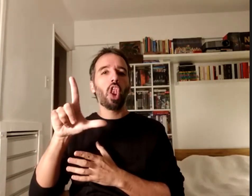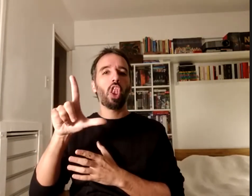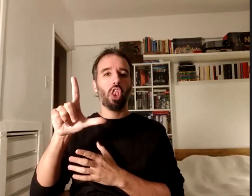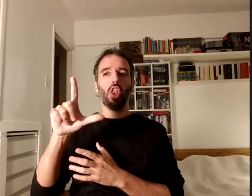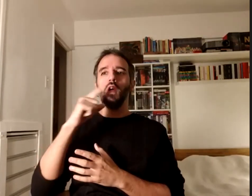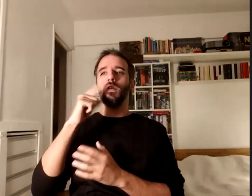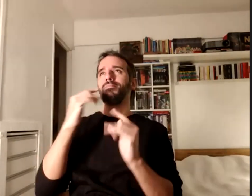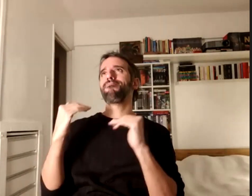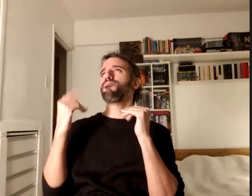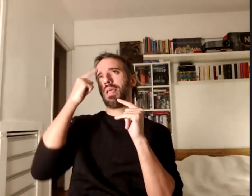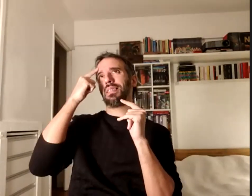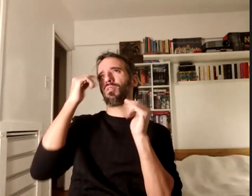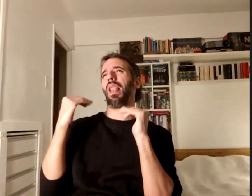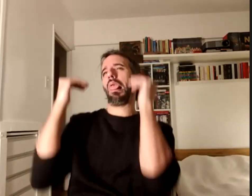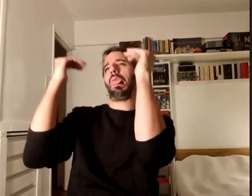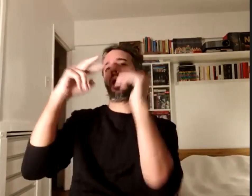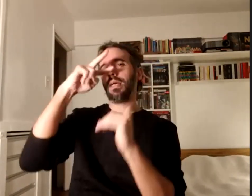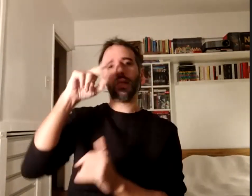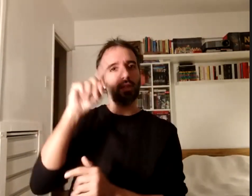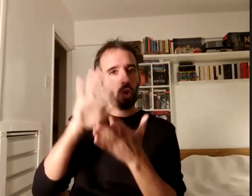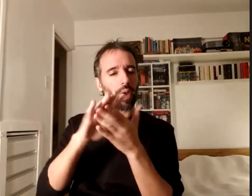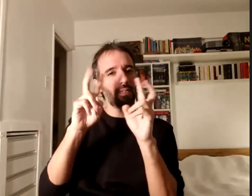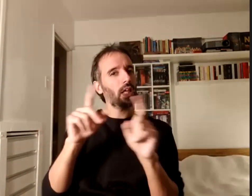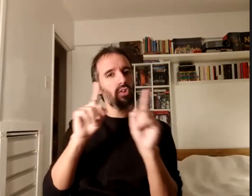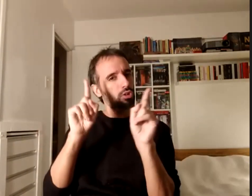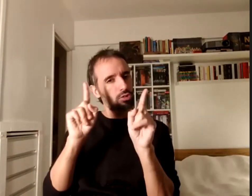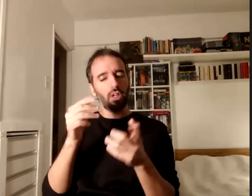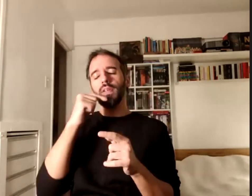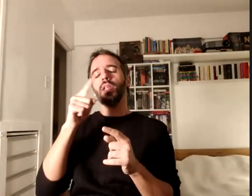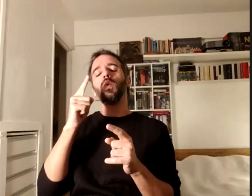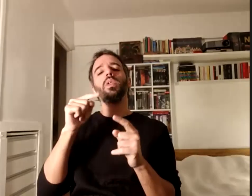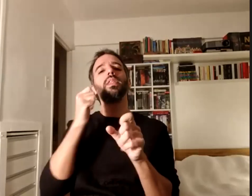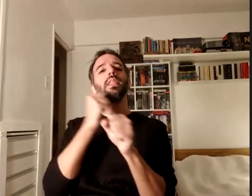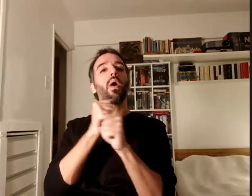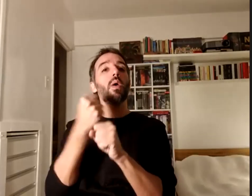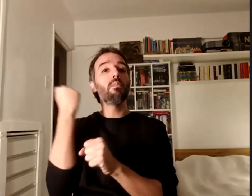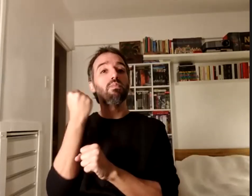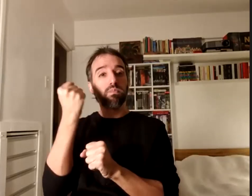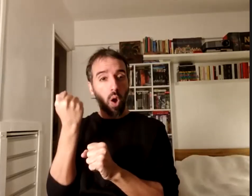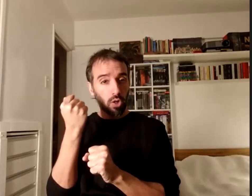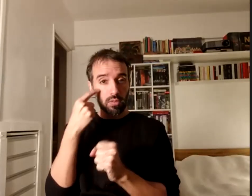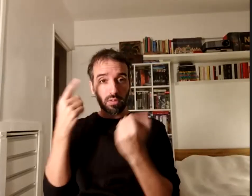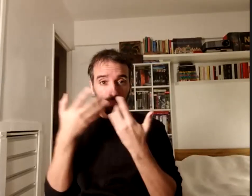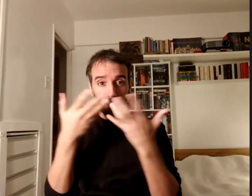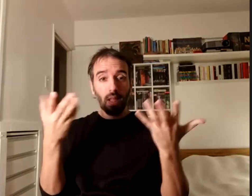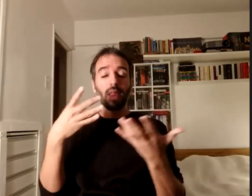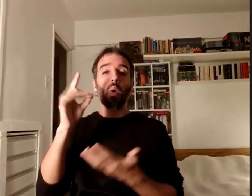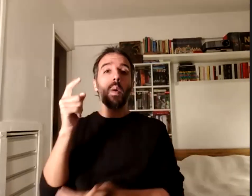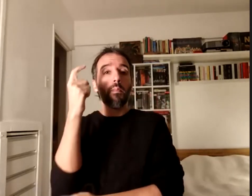es una tarea importante o es un un proceso importante que tenemos que pensar cuando se hacen las